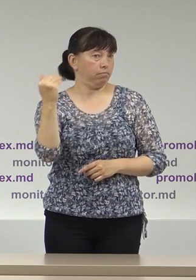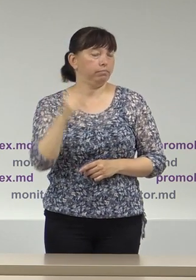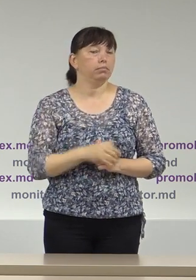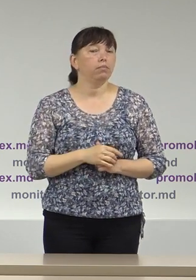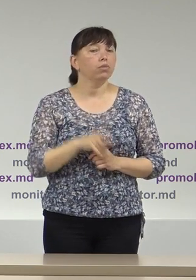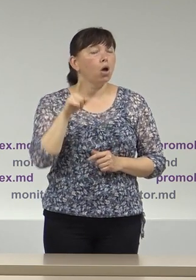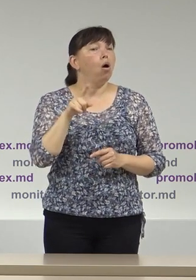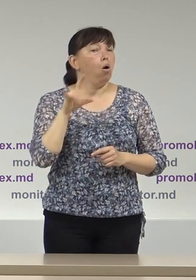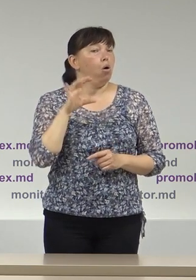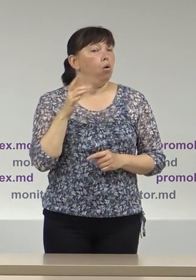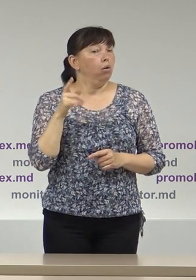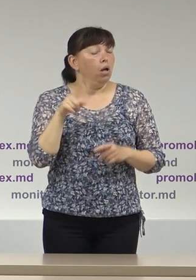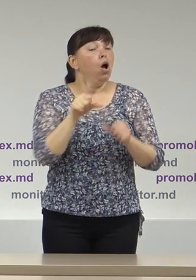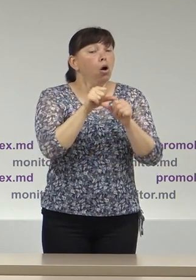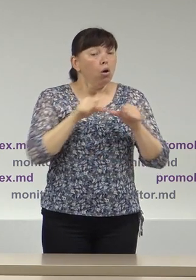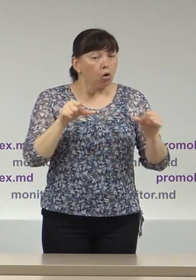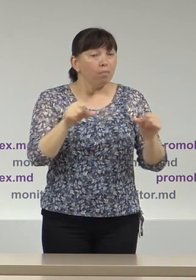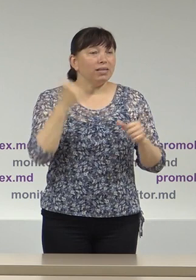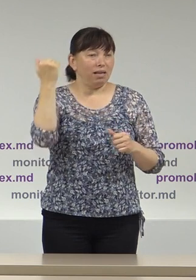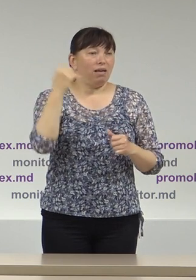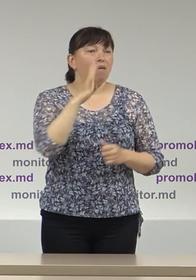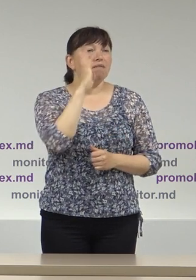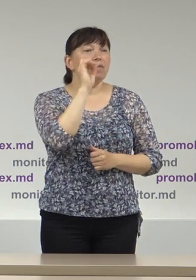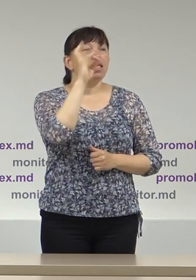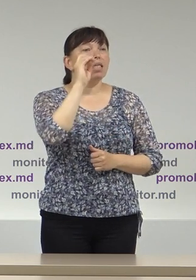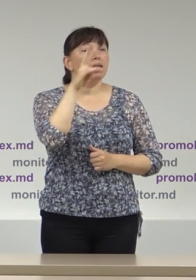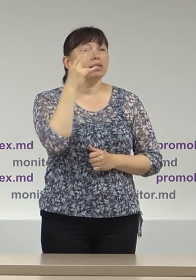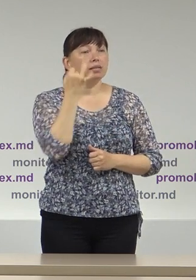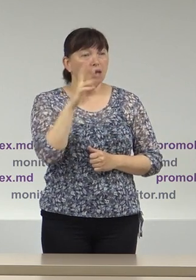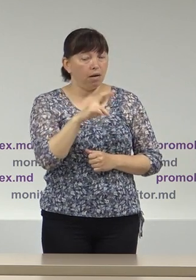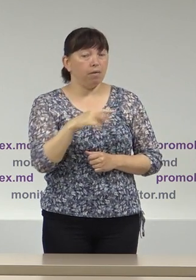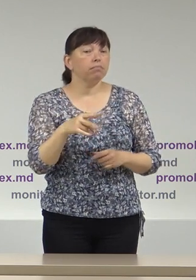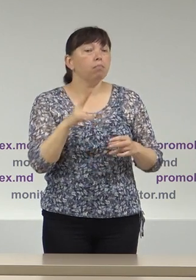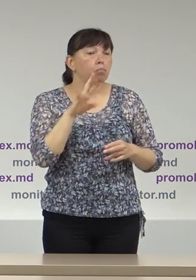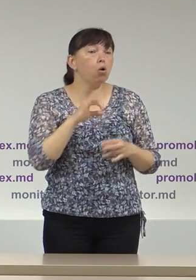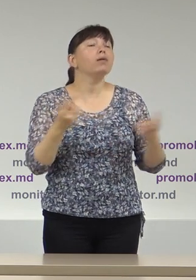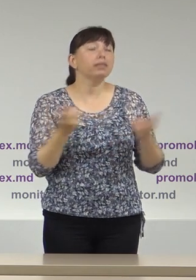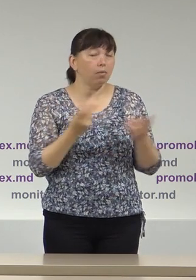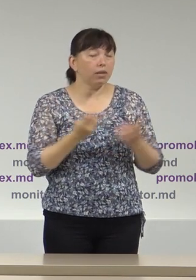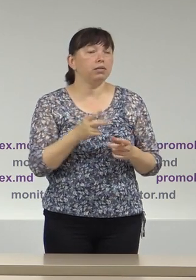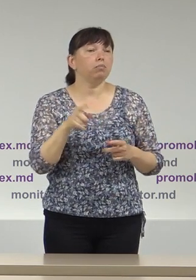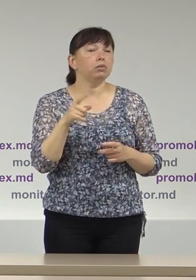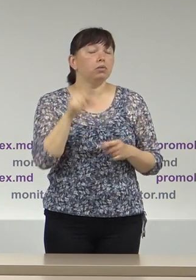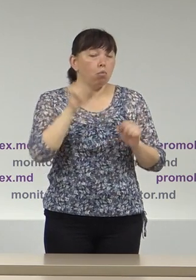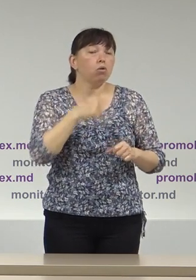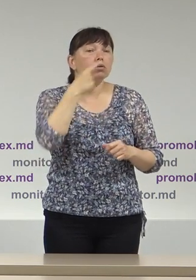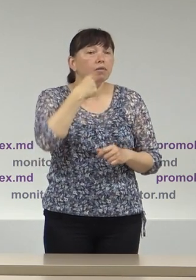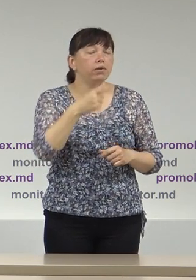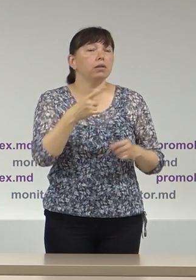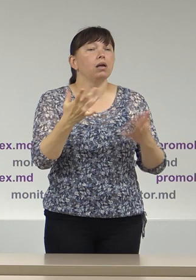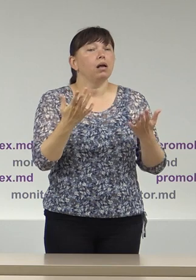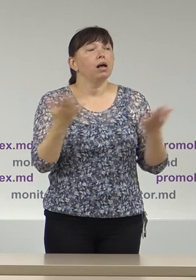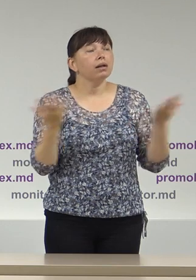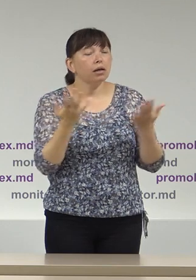potrivit comisiei de la Veneția la necesitate autoritățile publice pot face declarații și emite